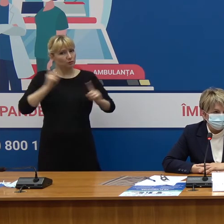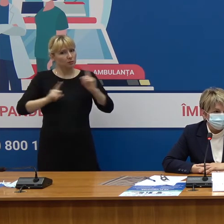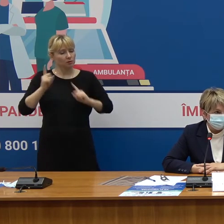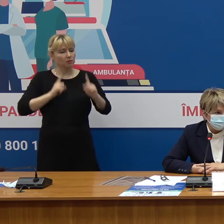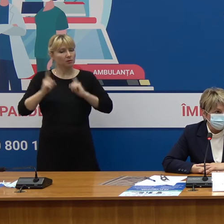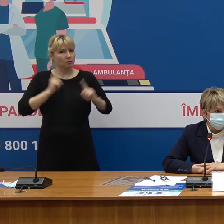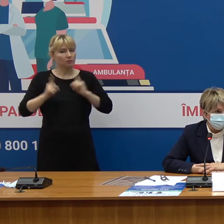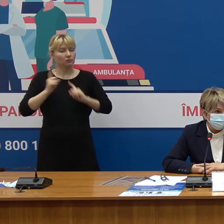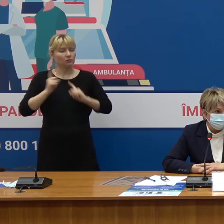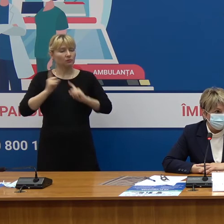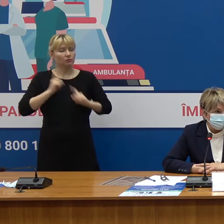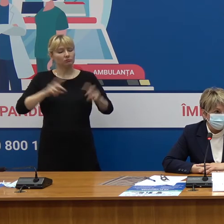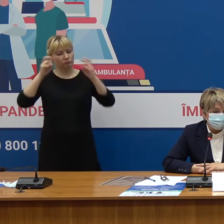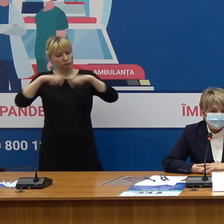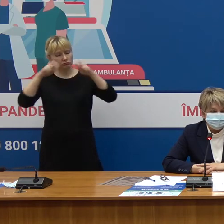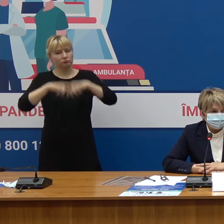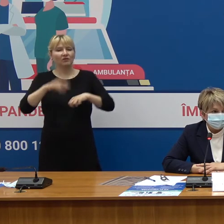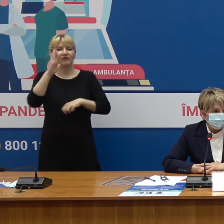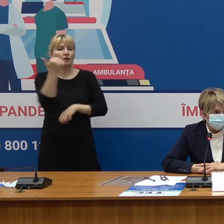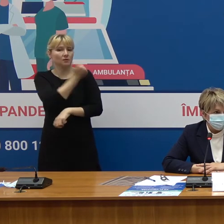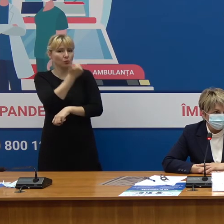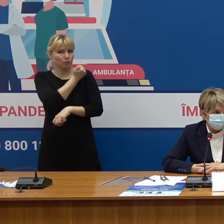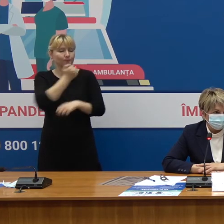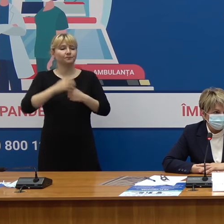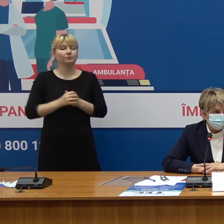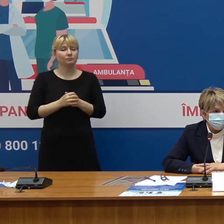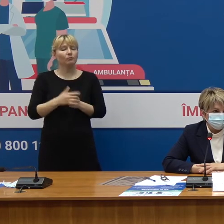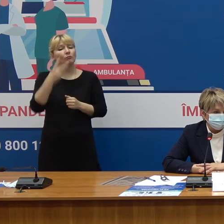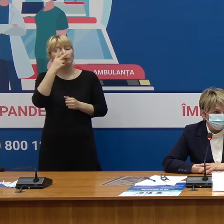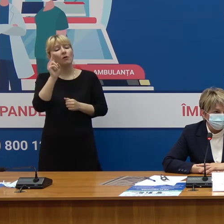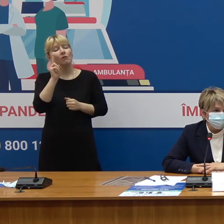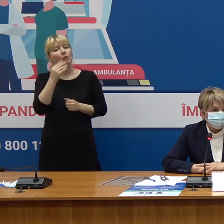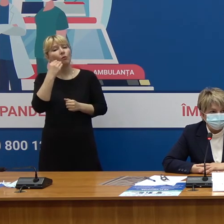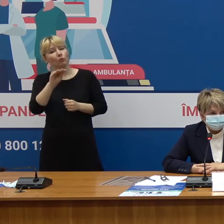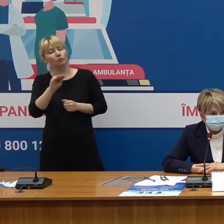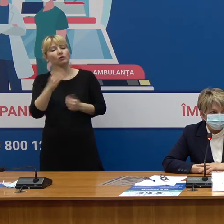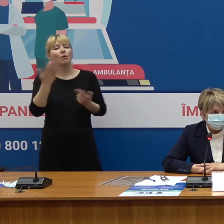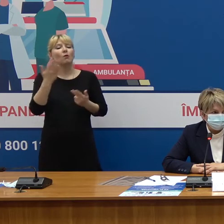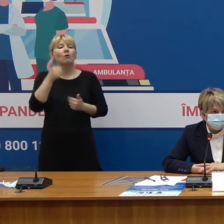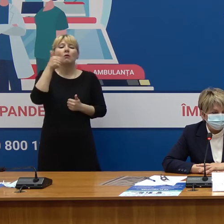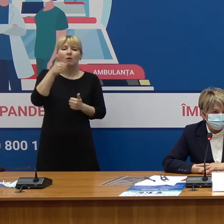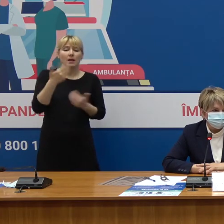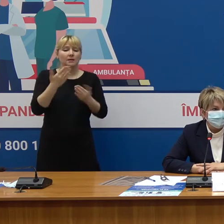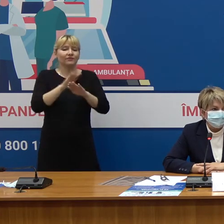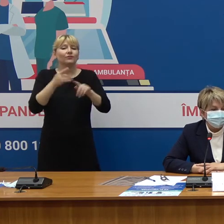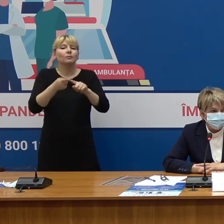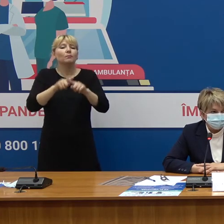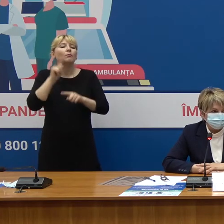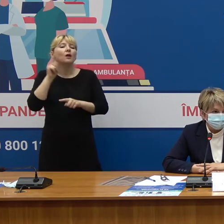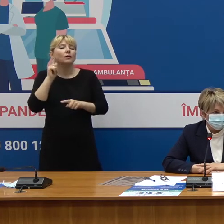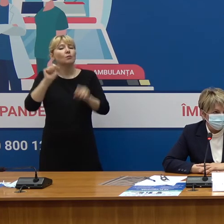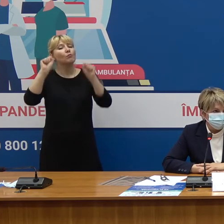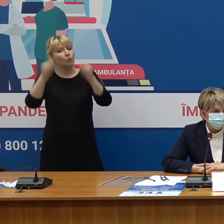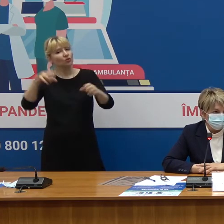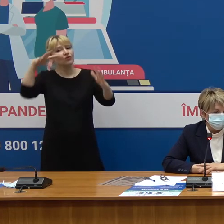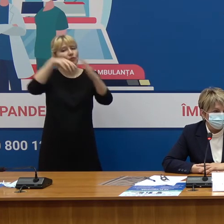Național de Experții în Imunizare Să vedem care sunt prioritățile și dacă acești copii, acești adolescenți pot